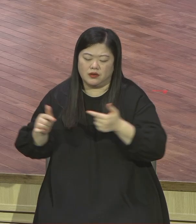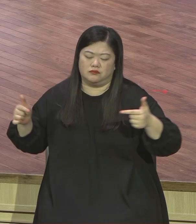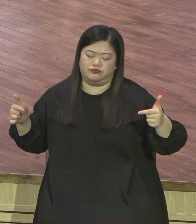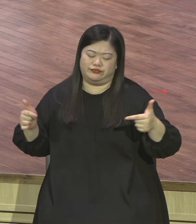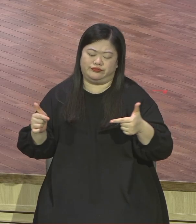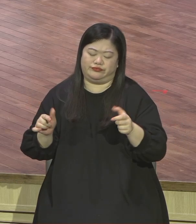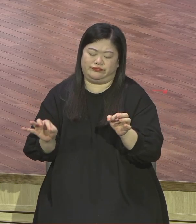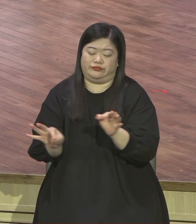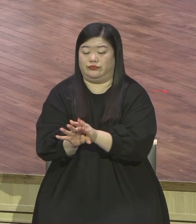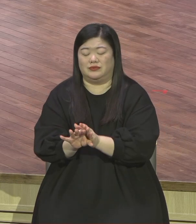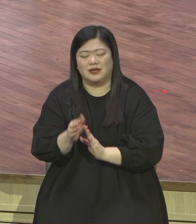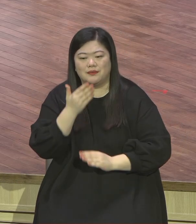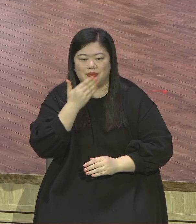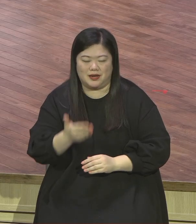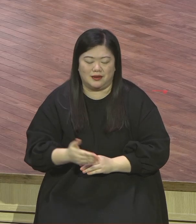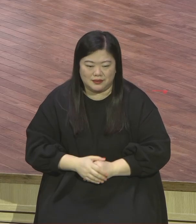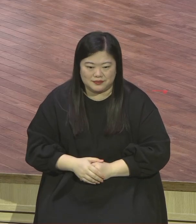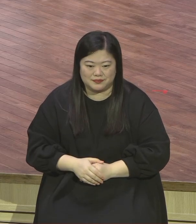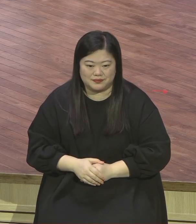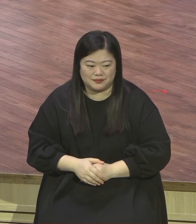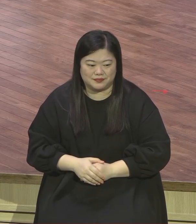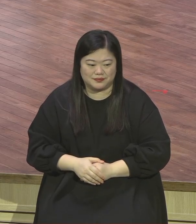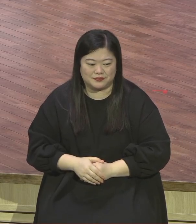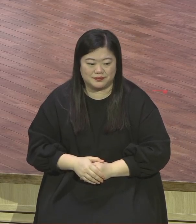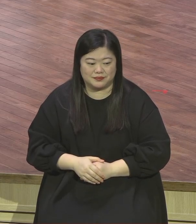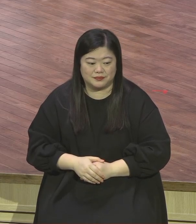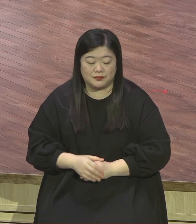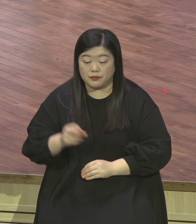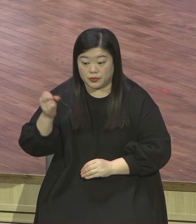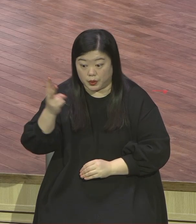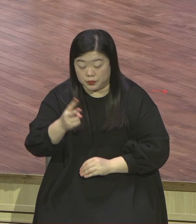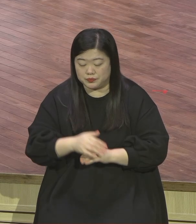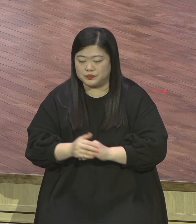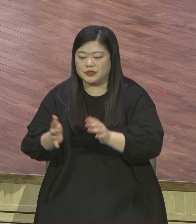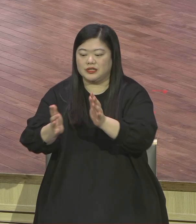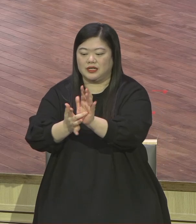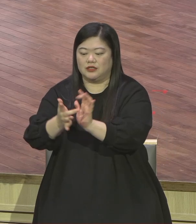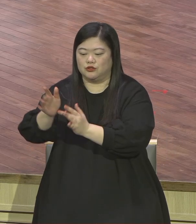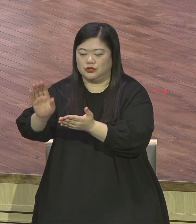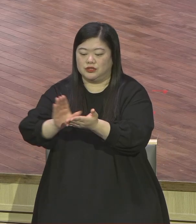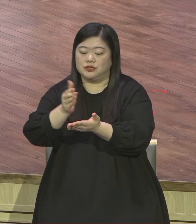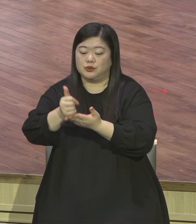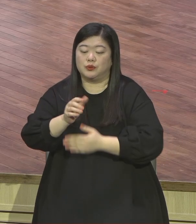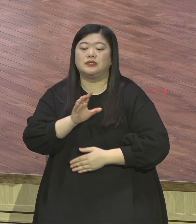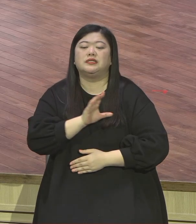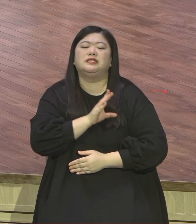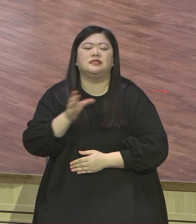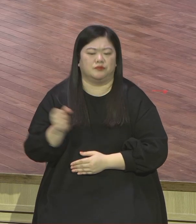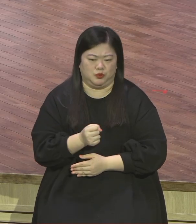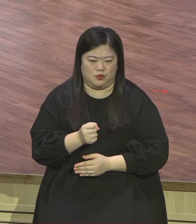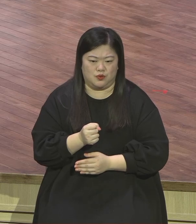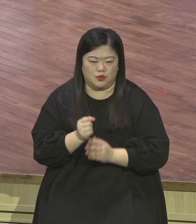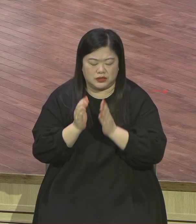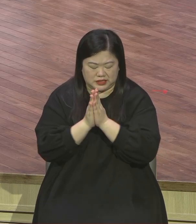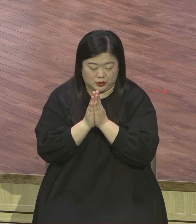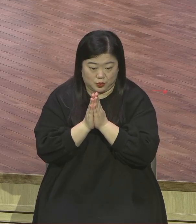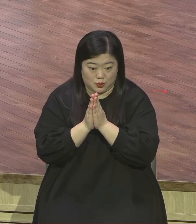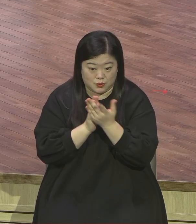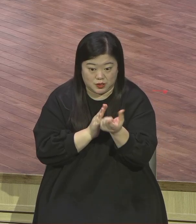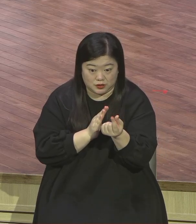여기에서 더 나아가서 우리는 예수 그리스도 이름으로 기도할 때 하늘 보자가 움직인다